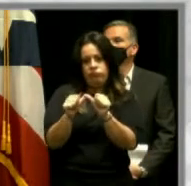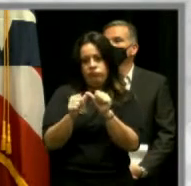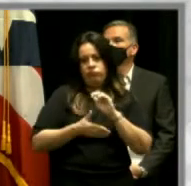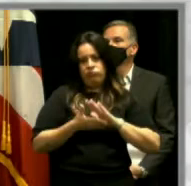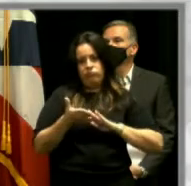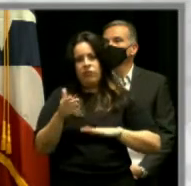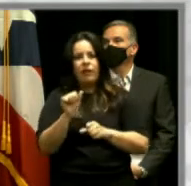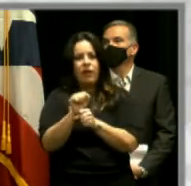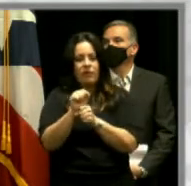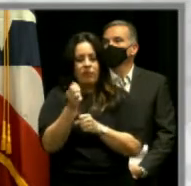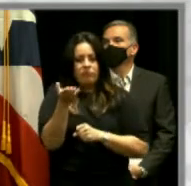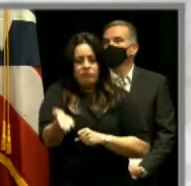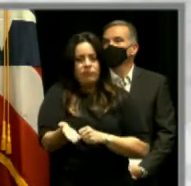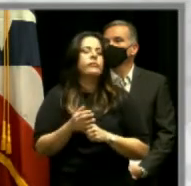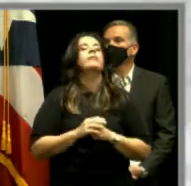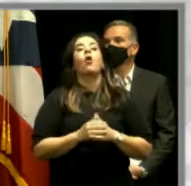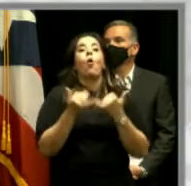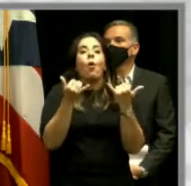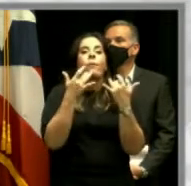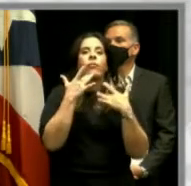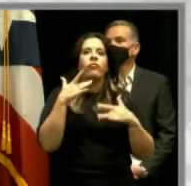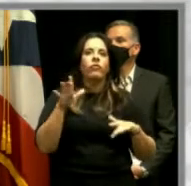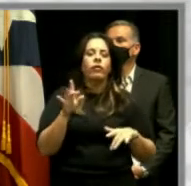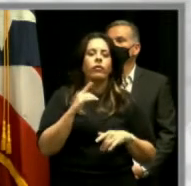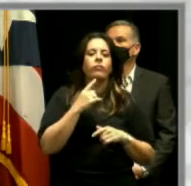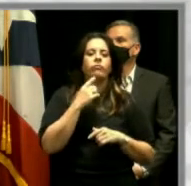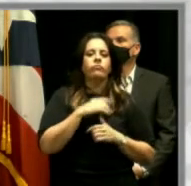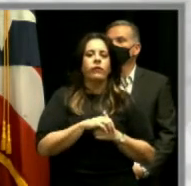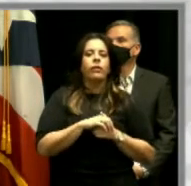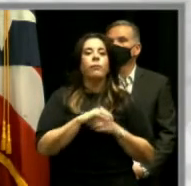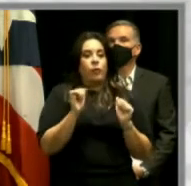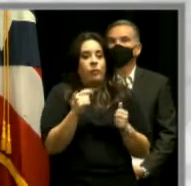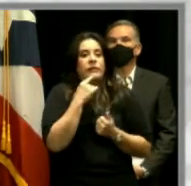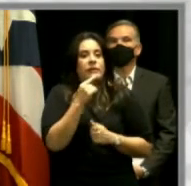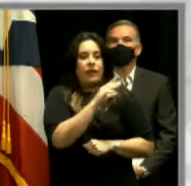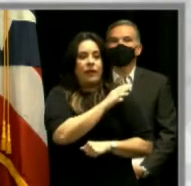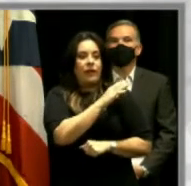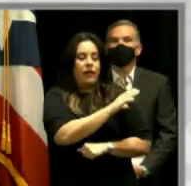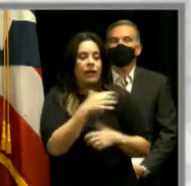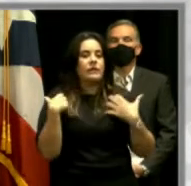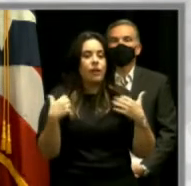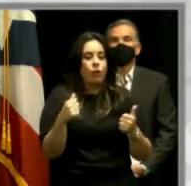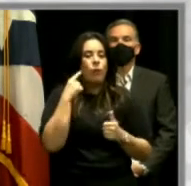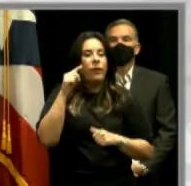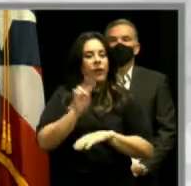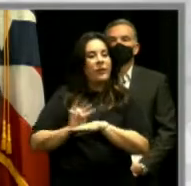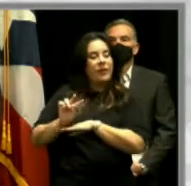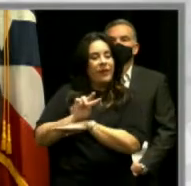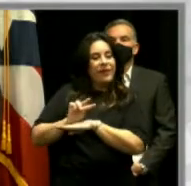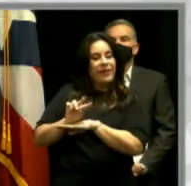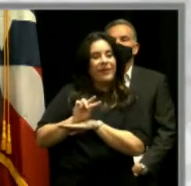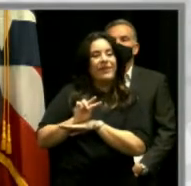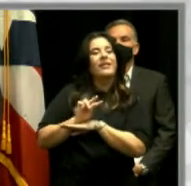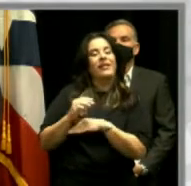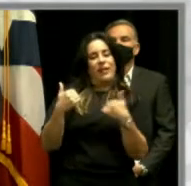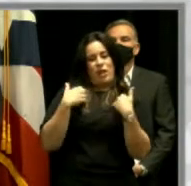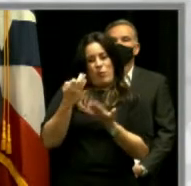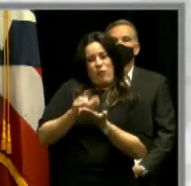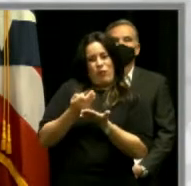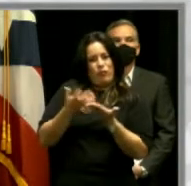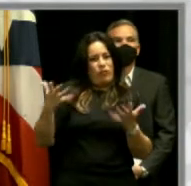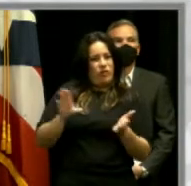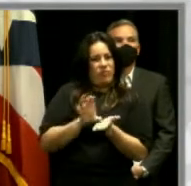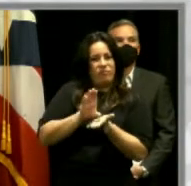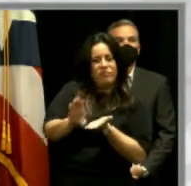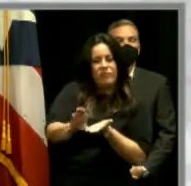la estructura. Hoy, por fin, podemos hablar de una clínica de salud para Vieques, donde tenemos los fondos asignados,